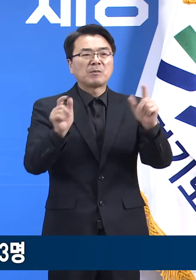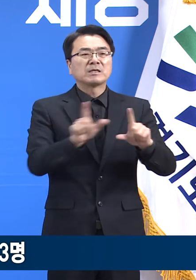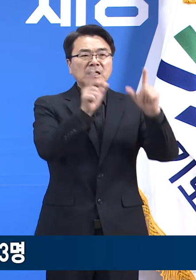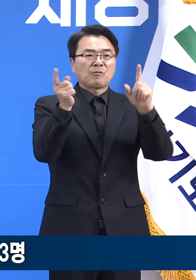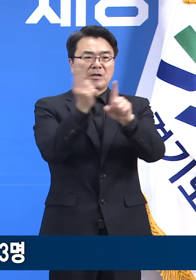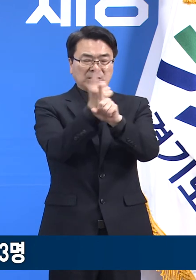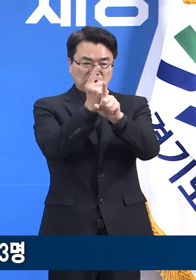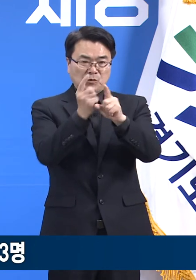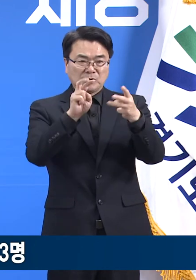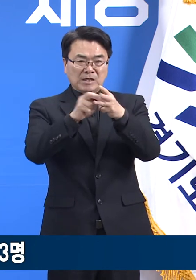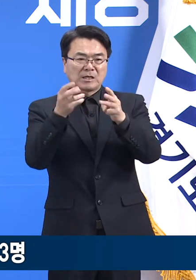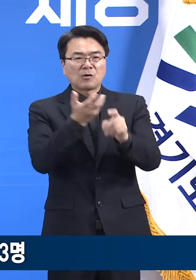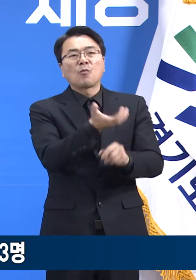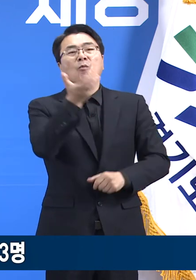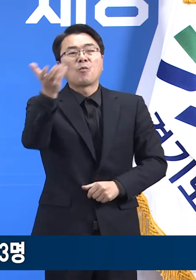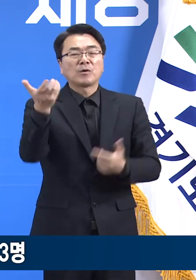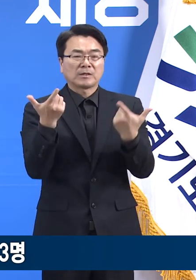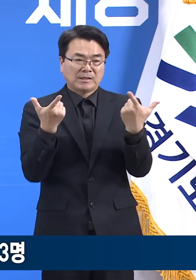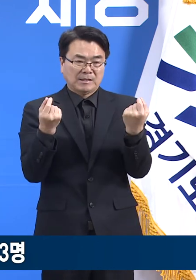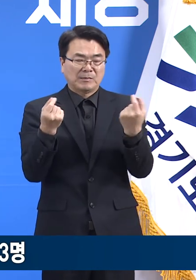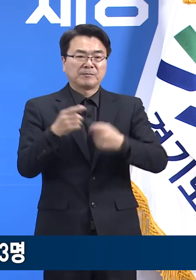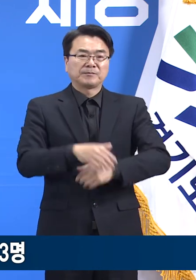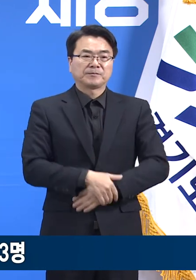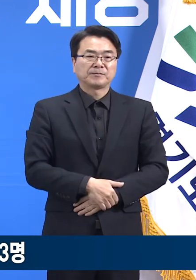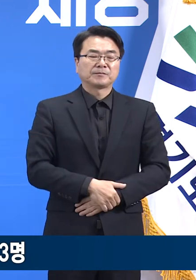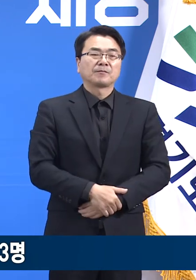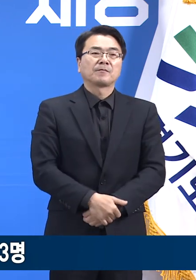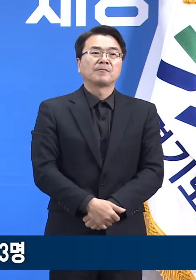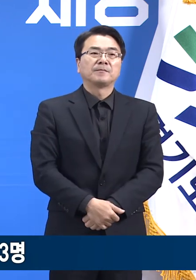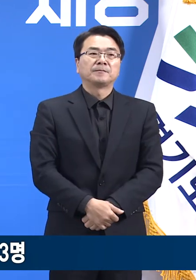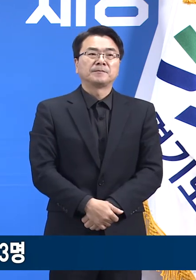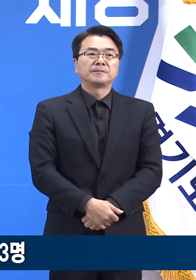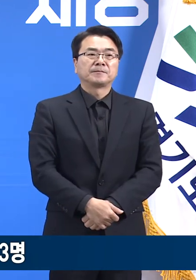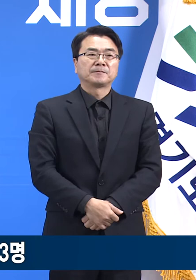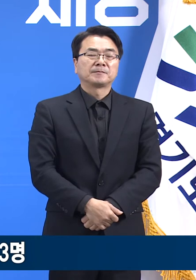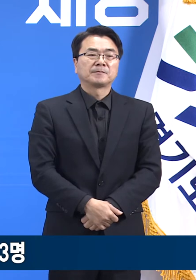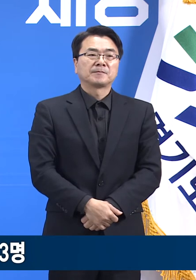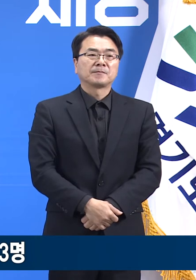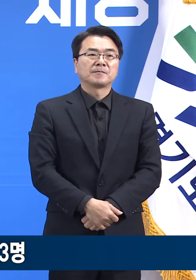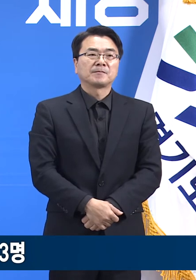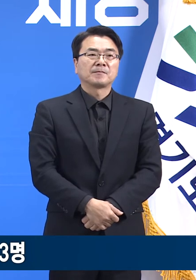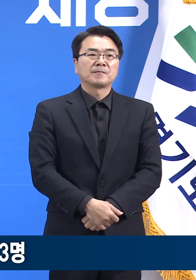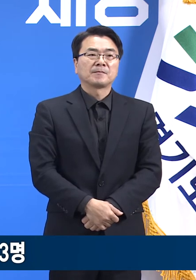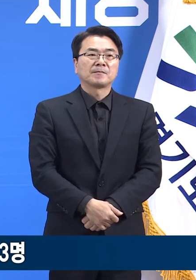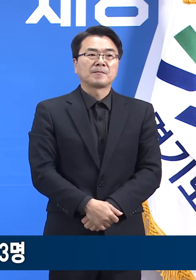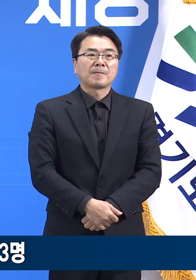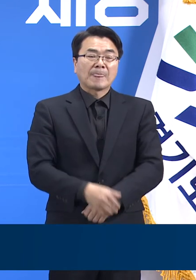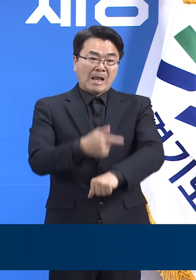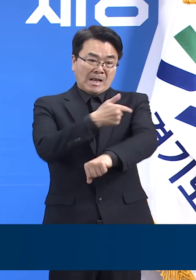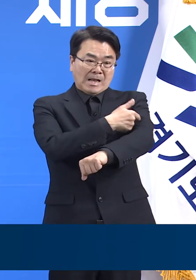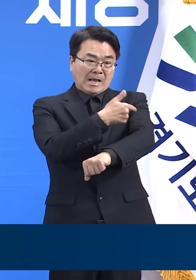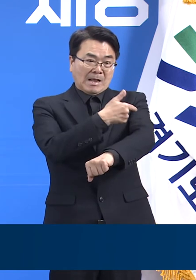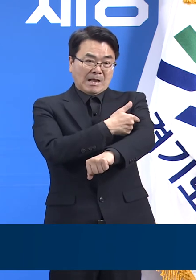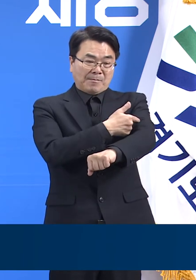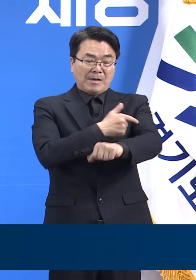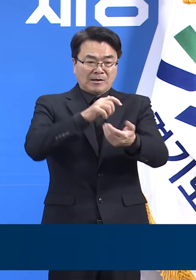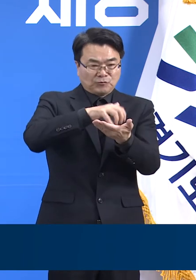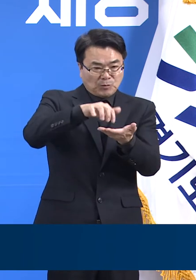9,640명은 격리 해제되었습니다. 다음은 경기도 코로나19 예방접종 현황입니다.